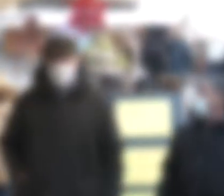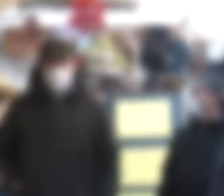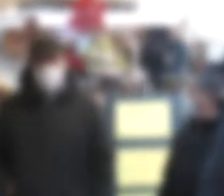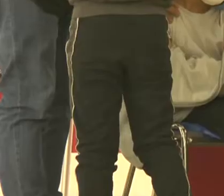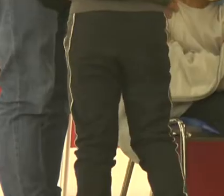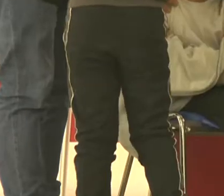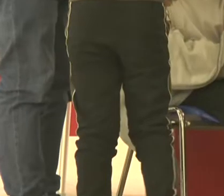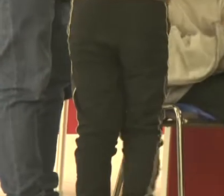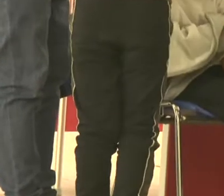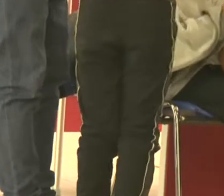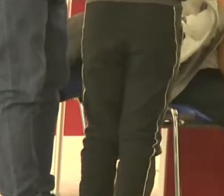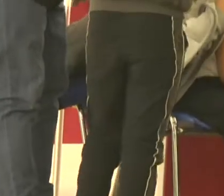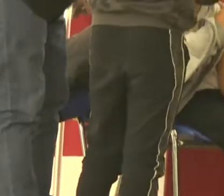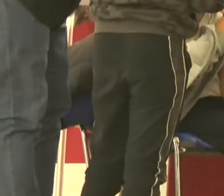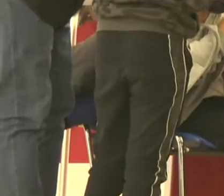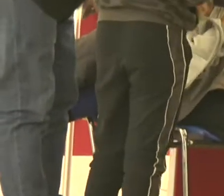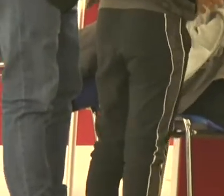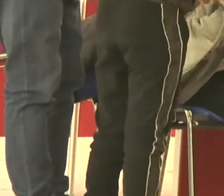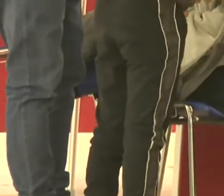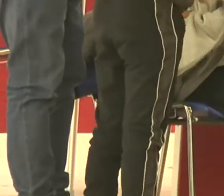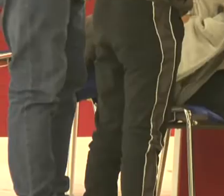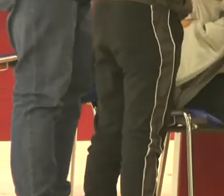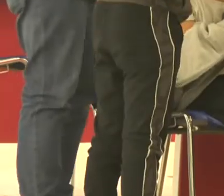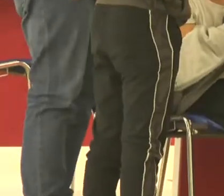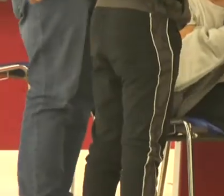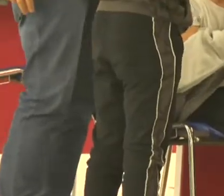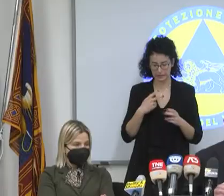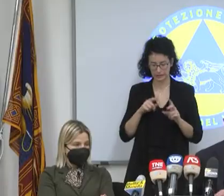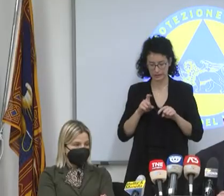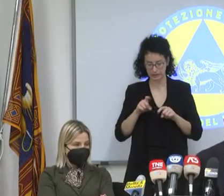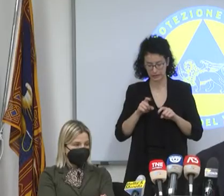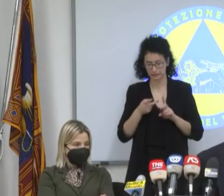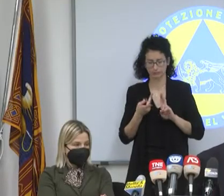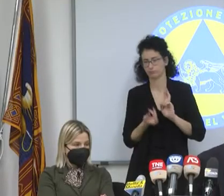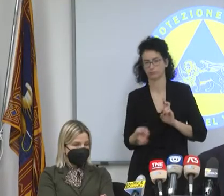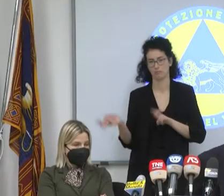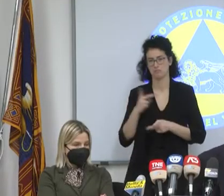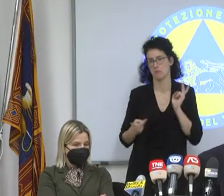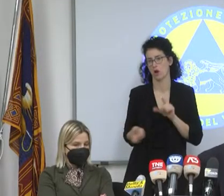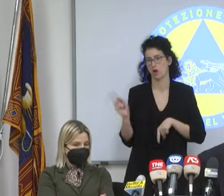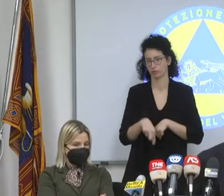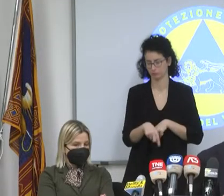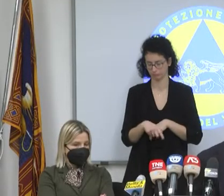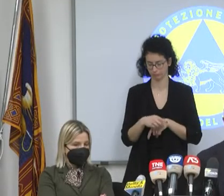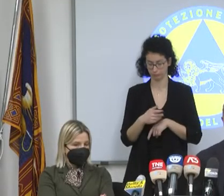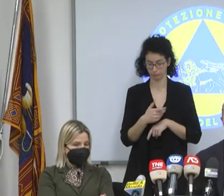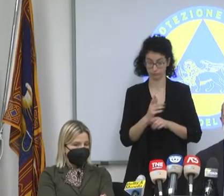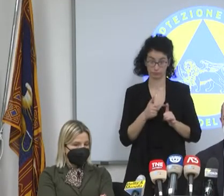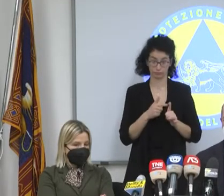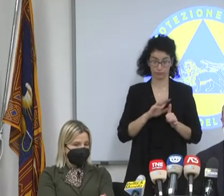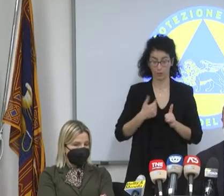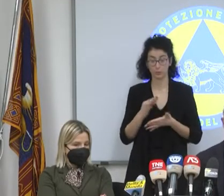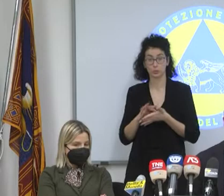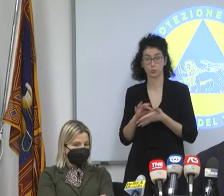la linea nazionale. La discriminazione tra bambini vaccinati e non. Non condivido la discriminazione nelle